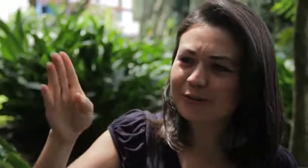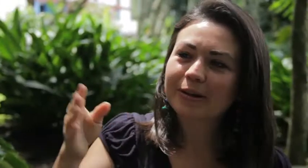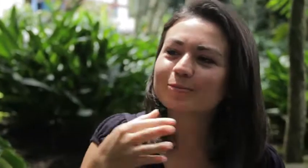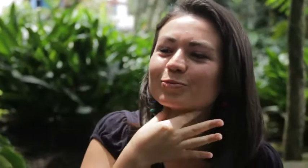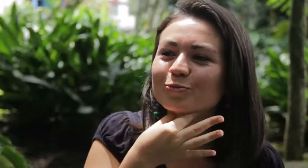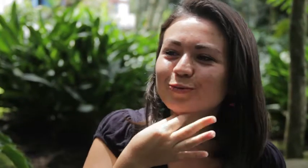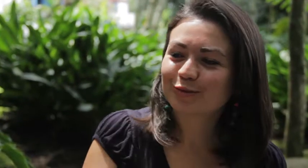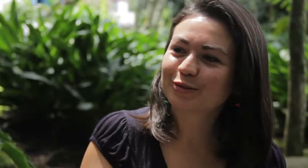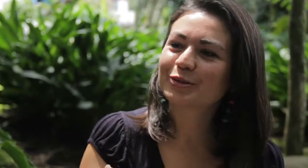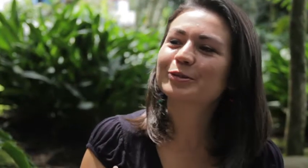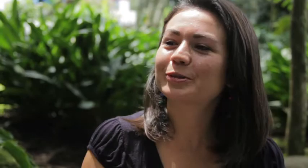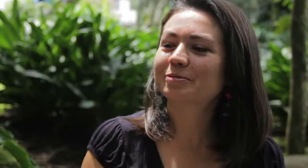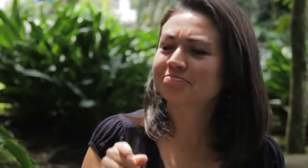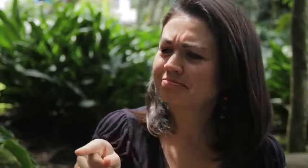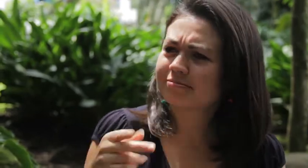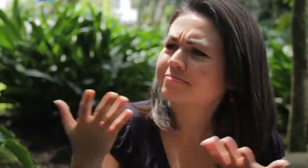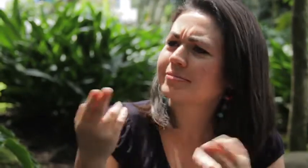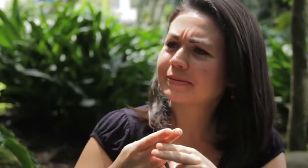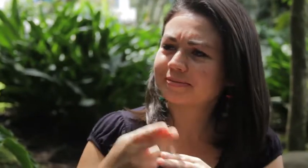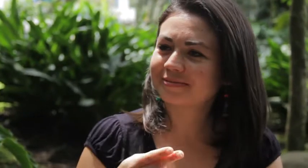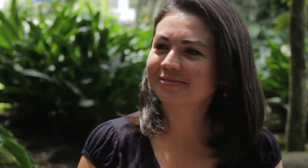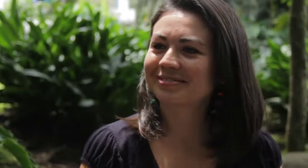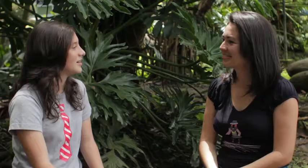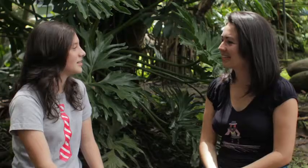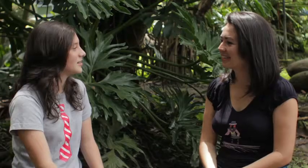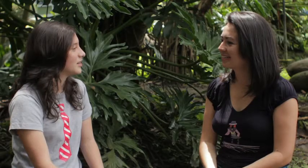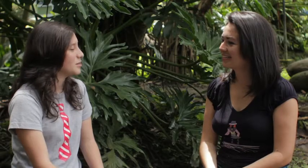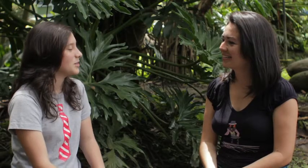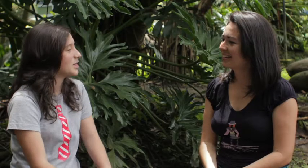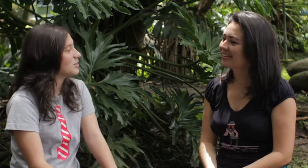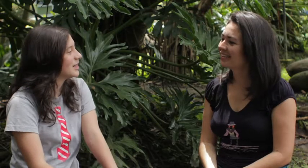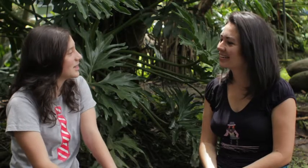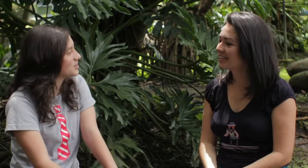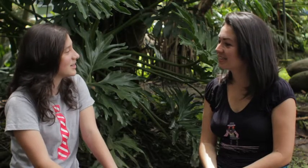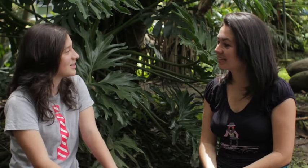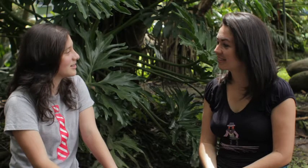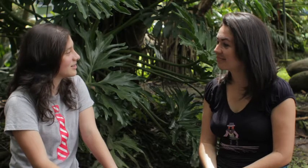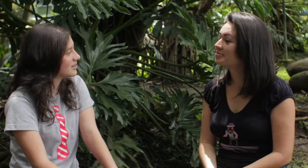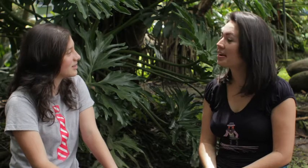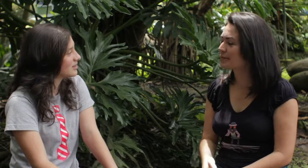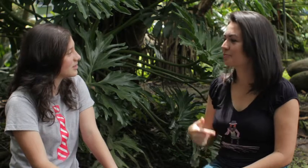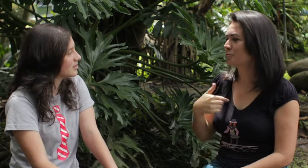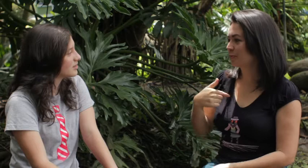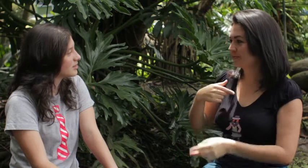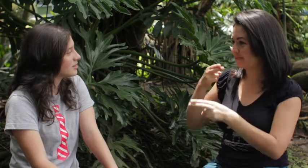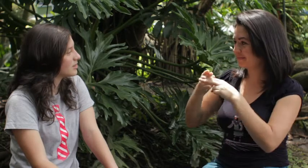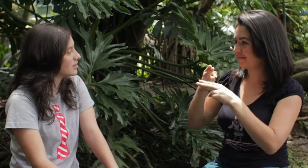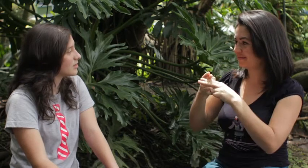Hola, mucho gusto ¿Usted cómo se llama? Me llamo Elena, ¿y usted? Ah, yo me